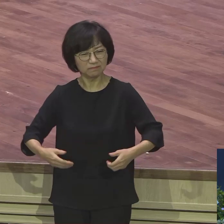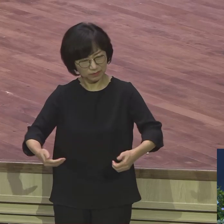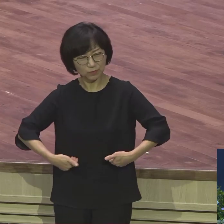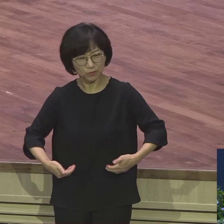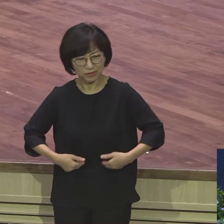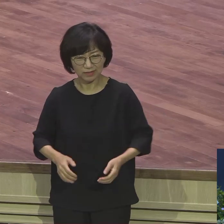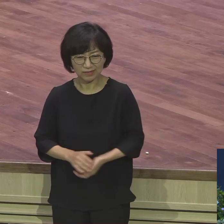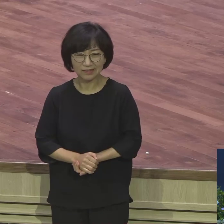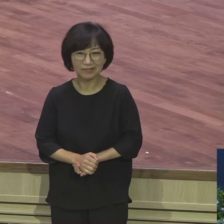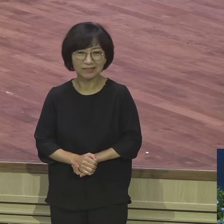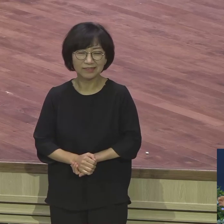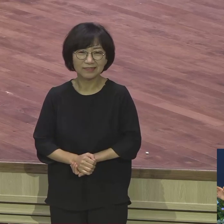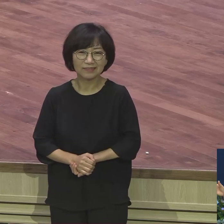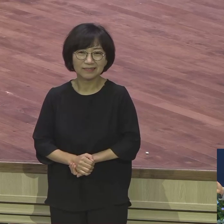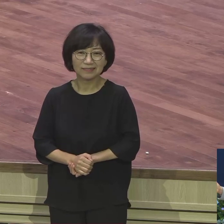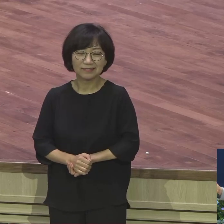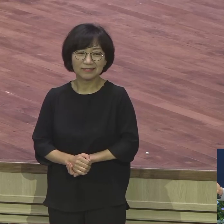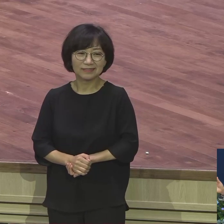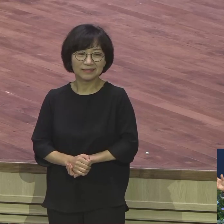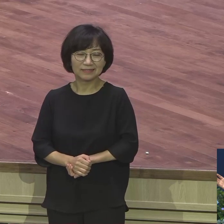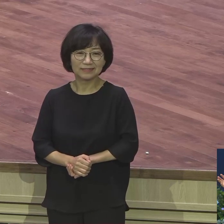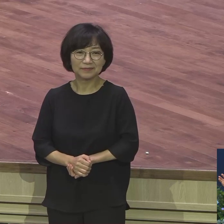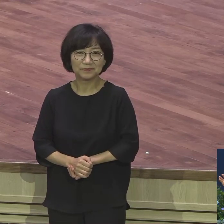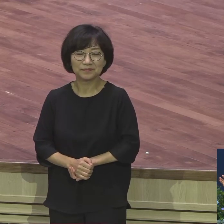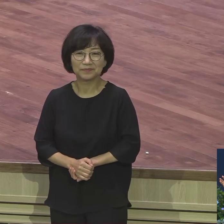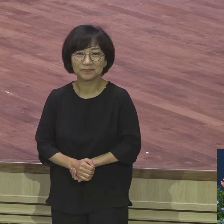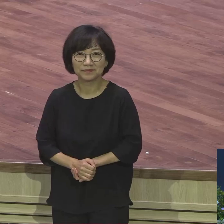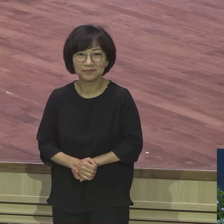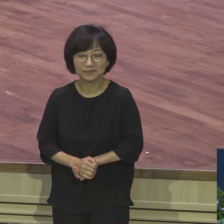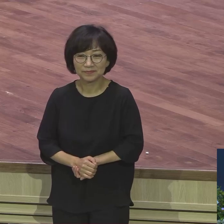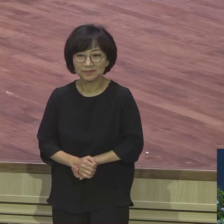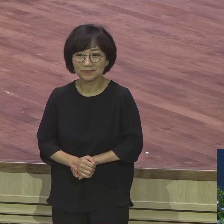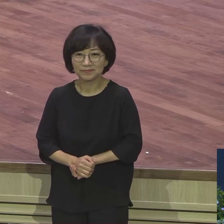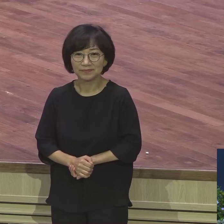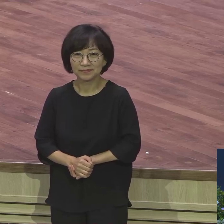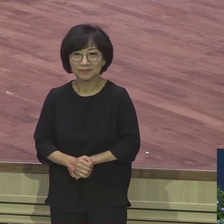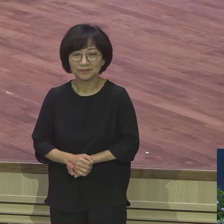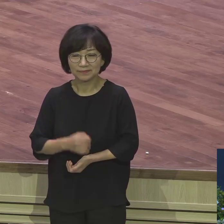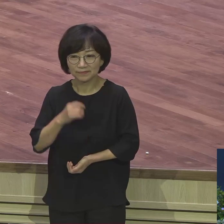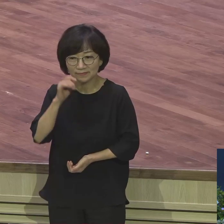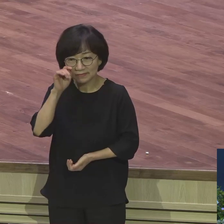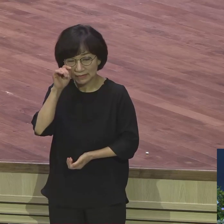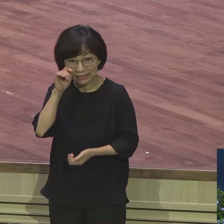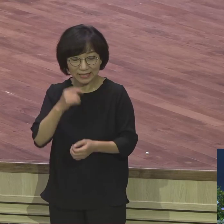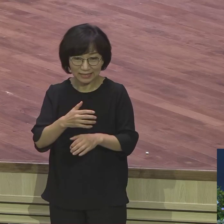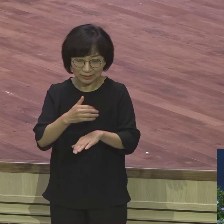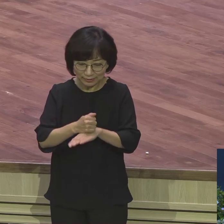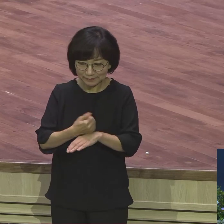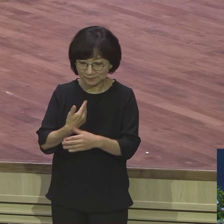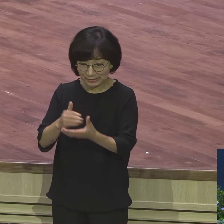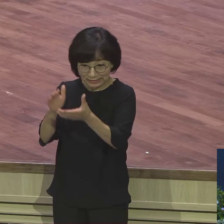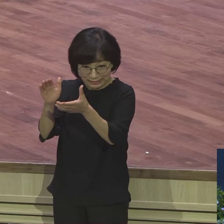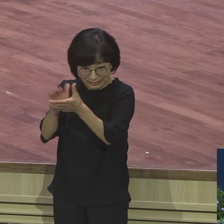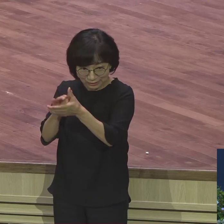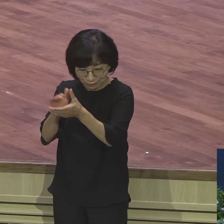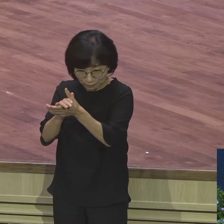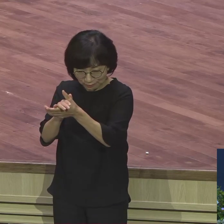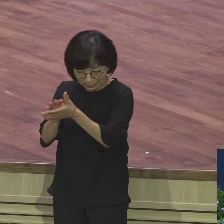그러니까 친구들 중에도 존경받게 돼요 나중에 다 인정받고 역시 다르다